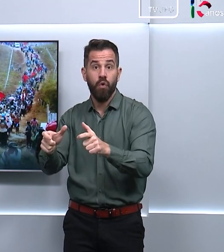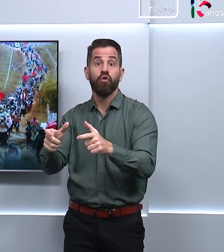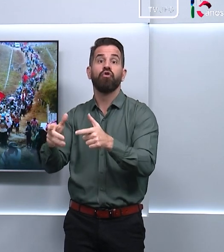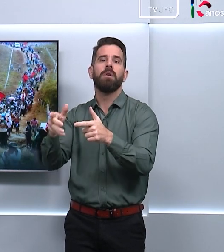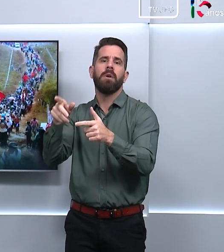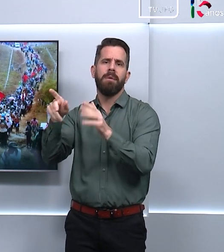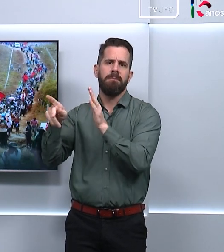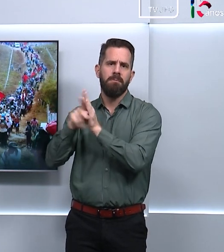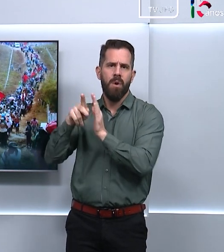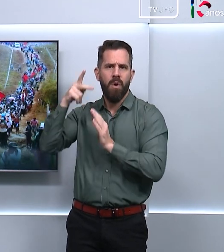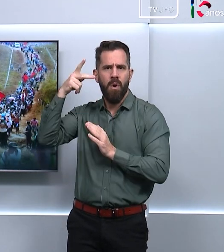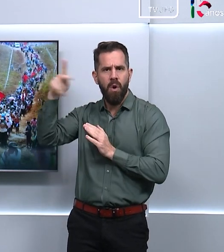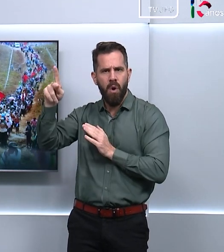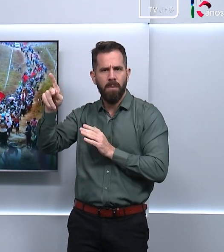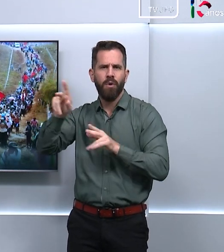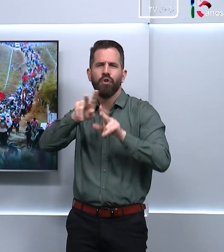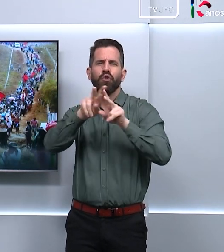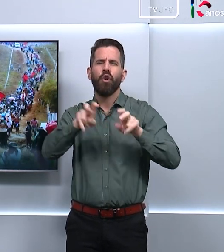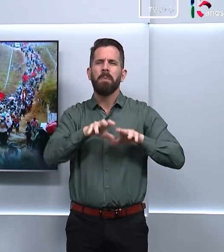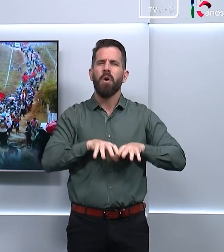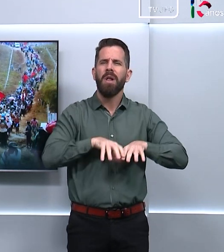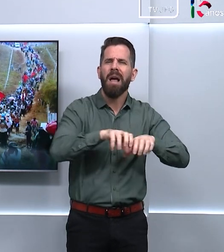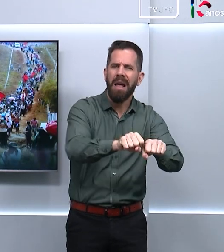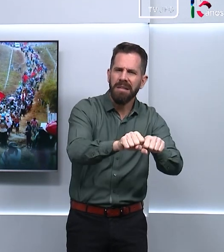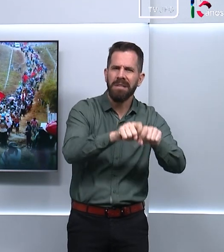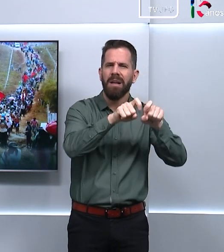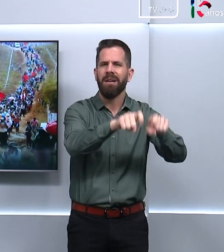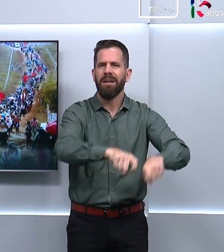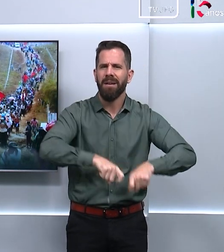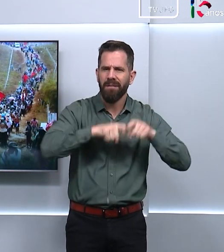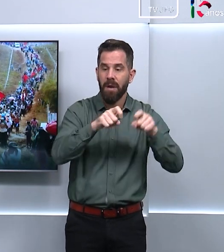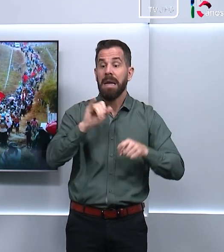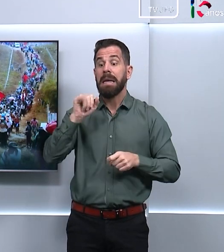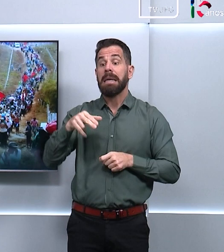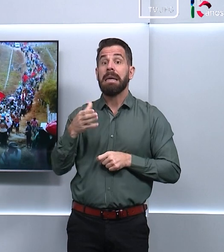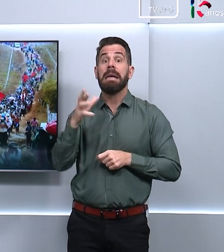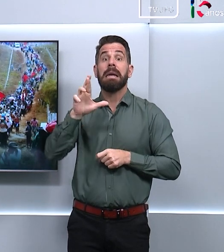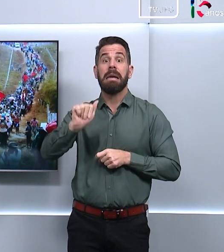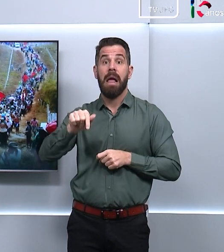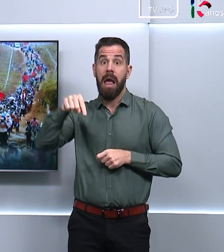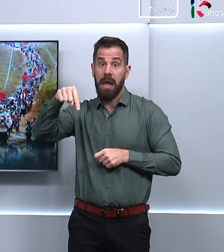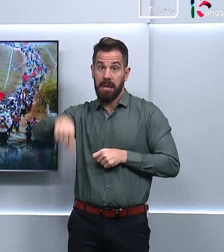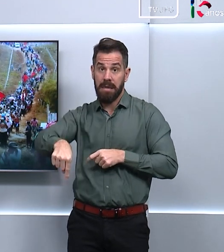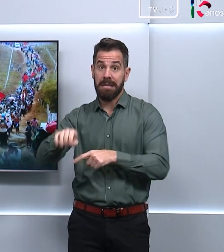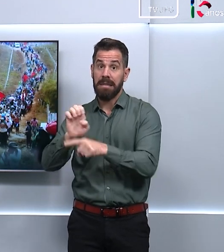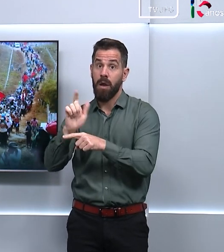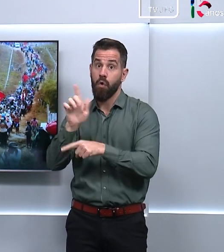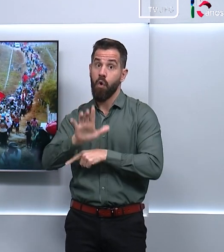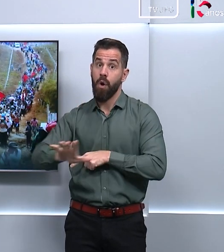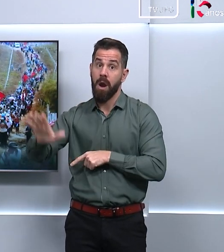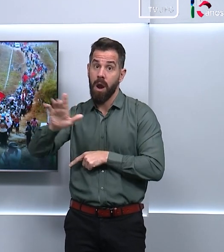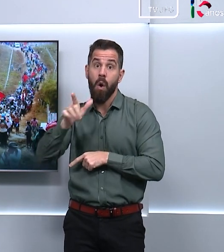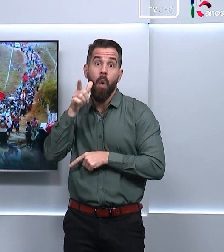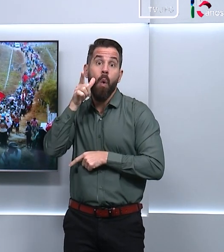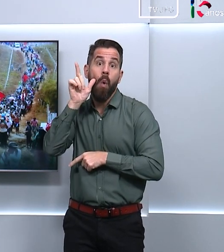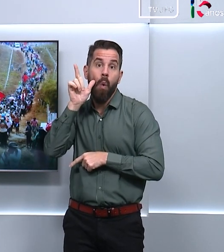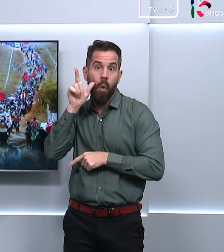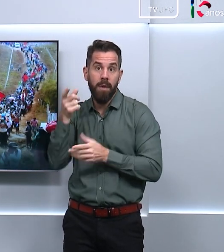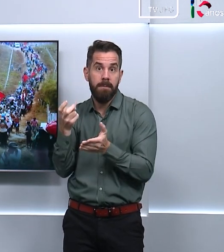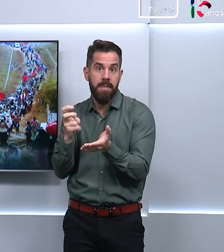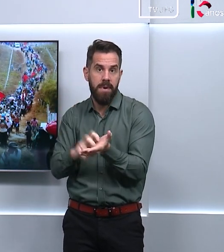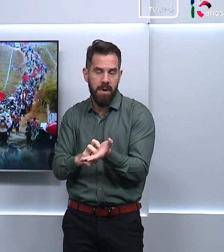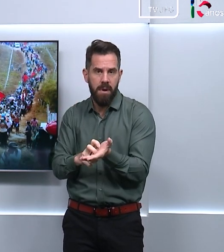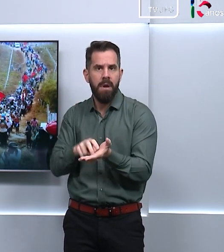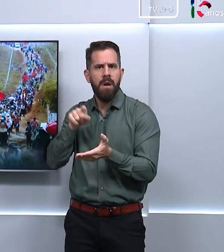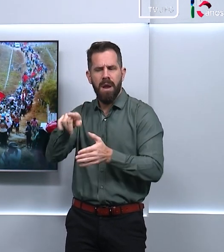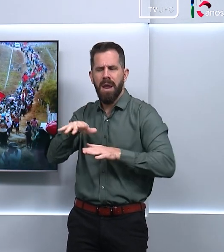Instituto Nacional de Colonização e Reforma Agrária, o INCRA, aqui em Goiás, na manhã de ontem. A manifestação faz parte